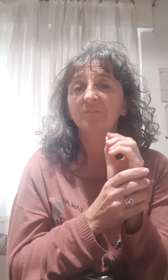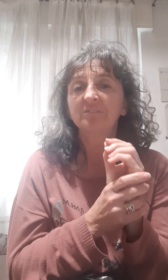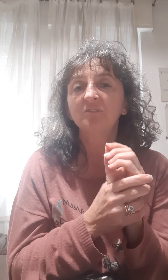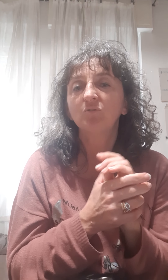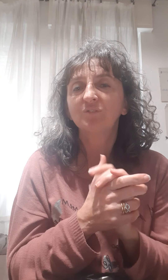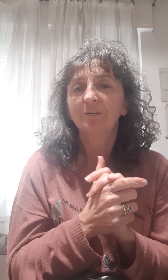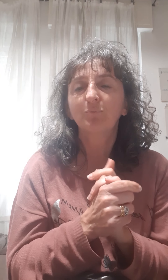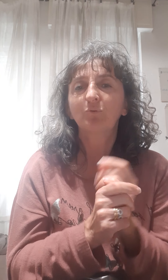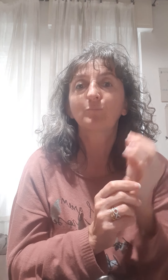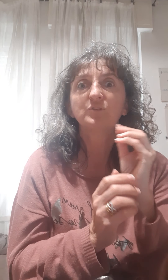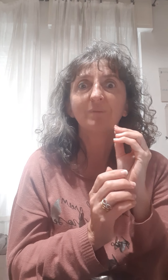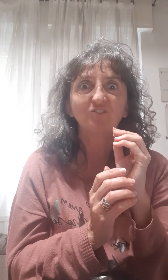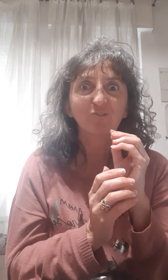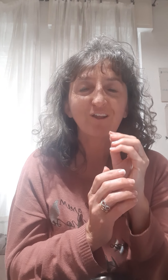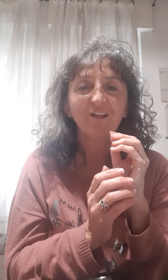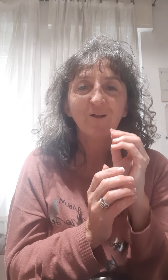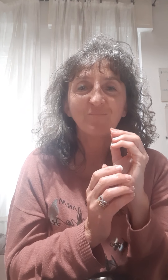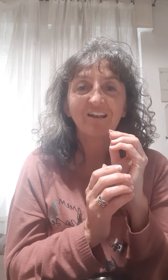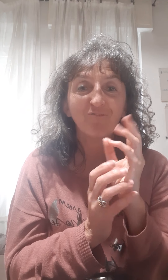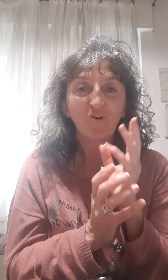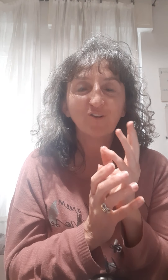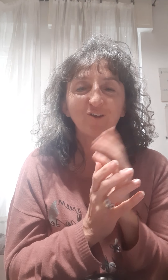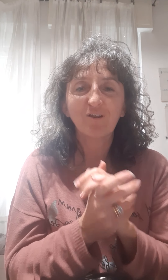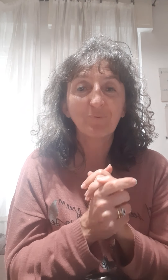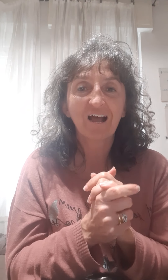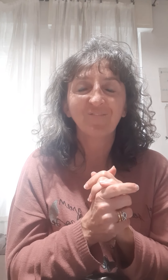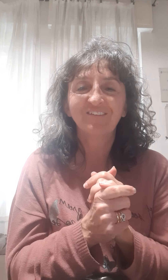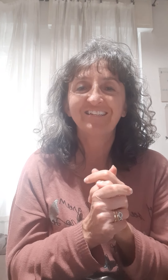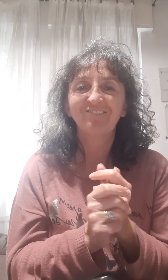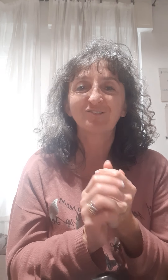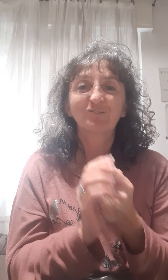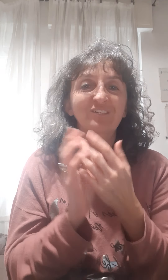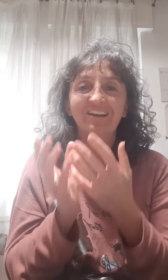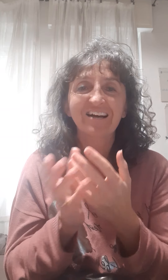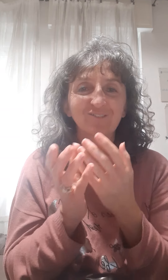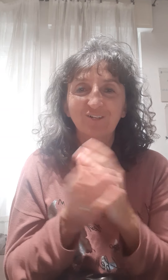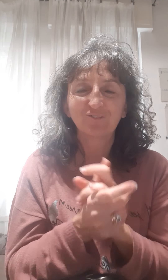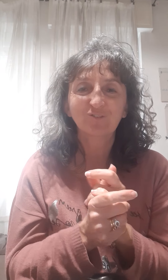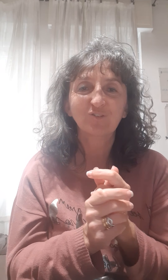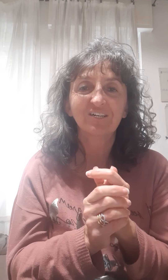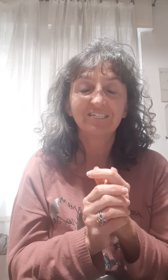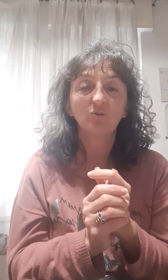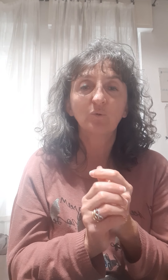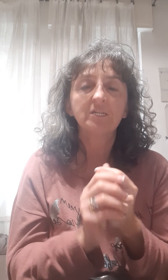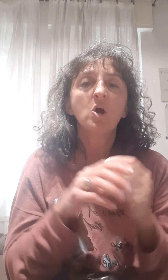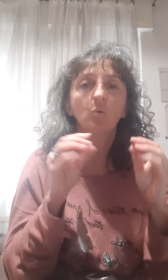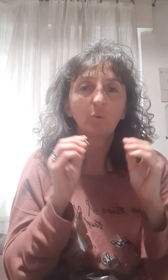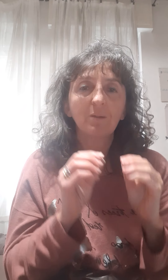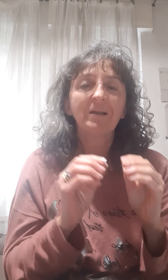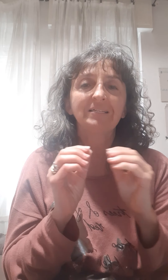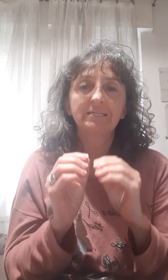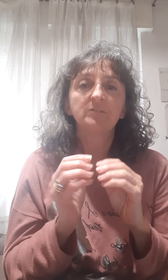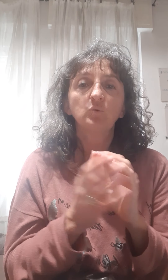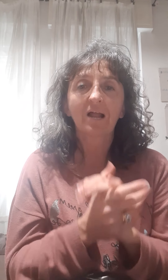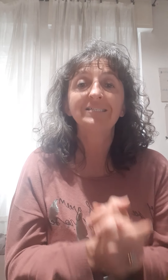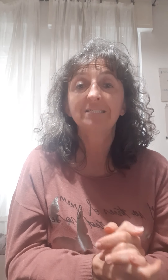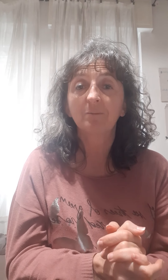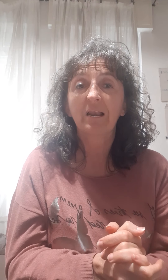fastidiosi che purtroppo si mangiano le foglie o le piante del nostro terrazzo, del nostro giardino, quindi un repellente naturale insieme alla